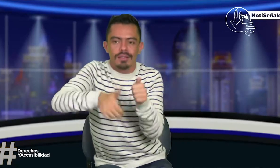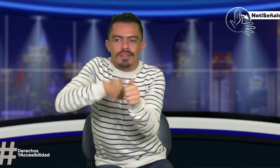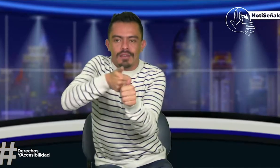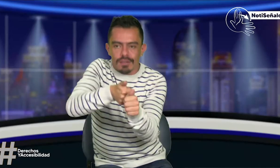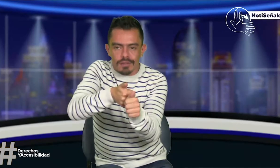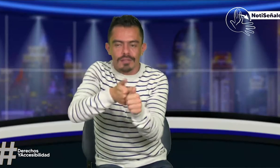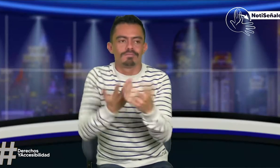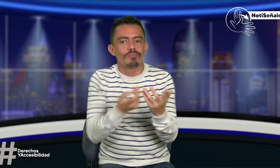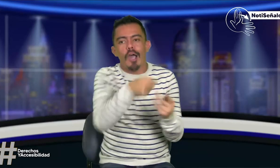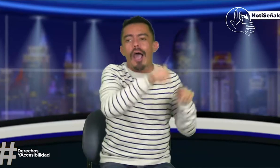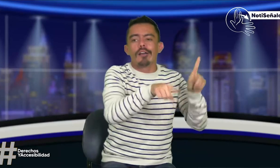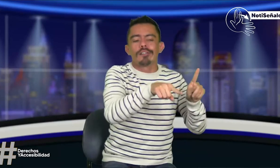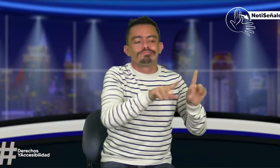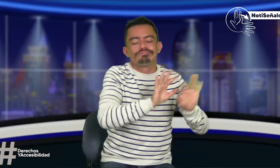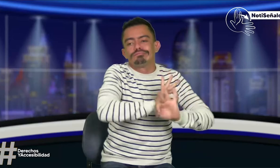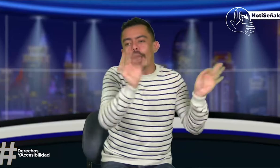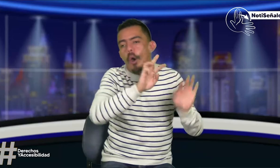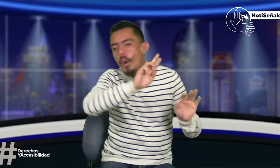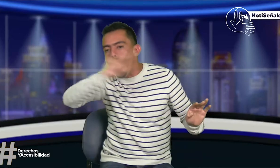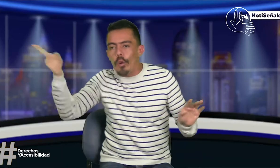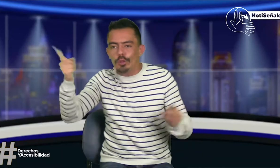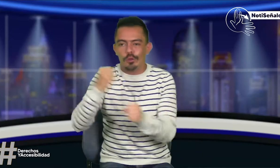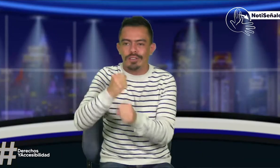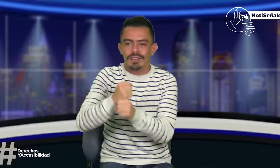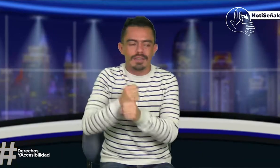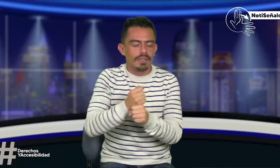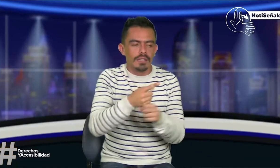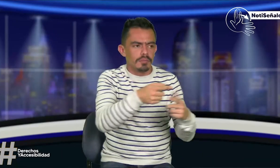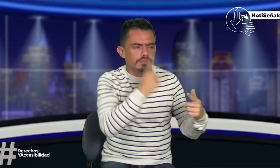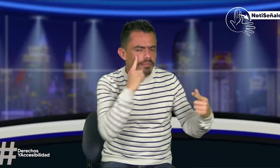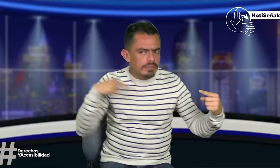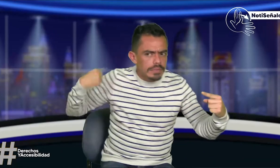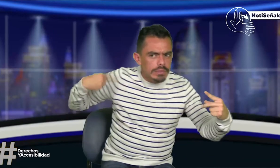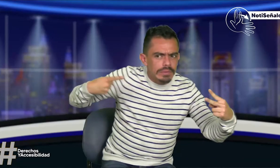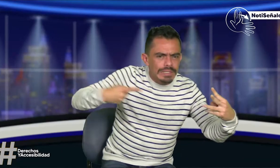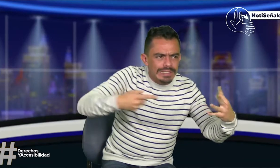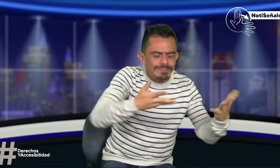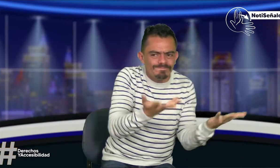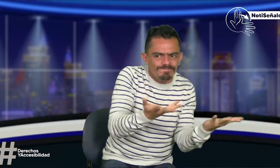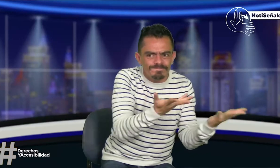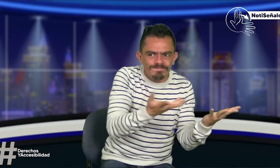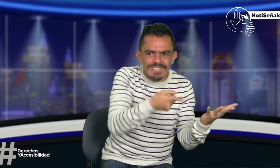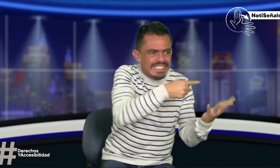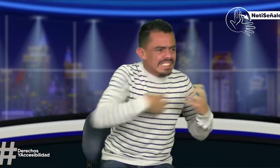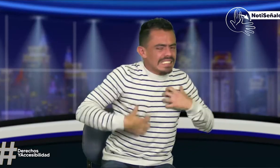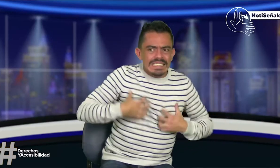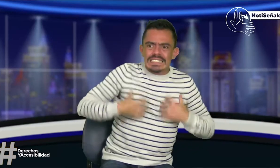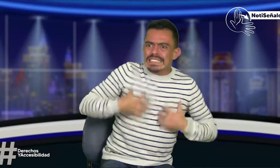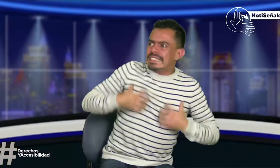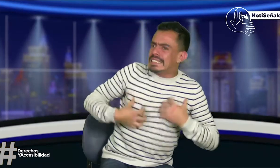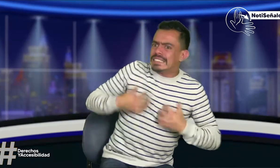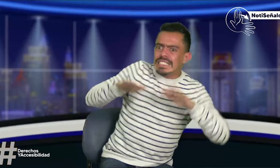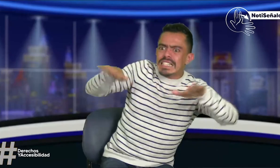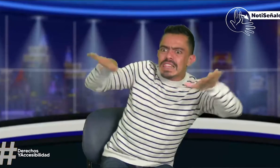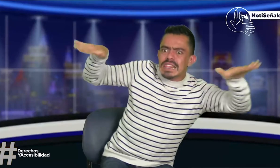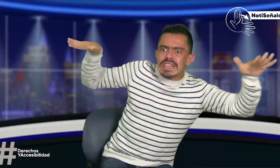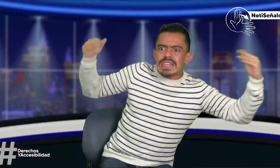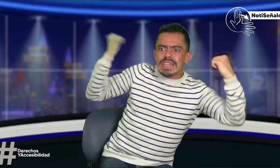las inquietudes que existe, o si no como mediadores, o si no en otros, en otros trabajos. Es algo que se ha visto recurrentemente